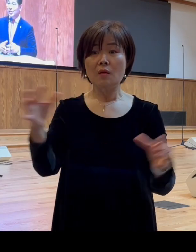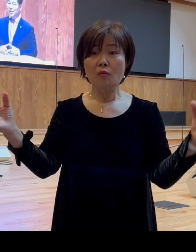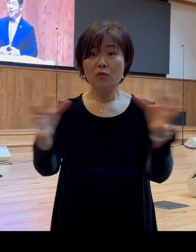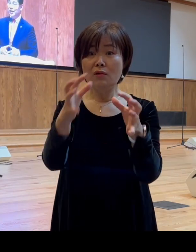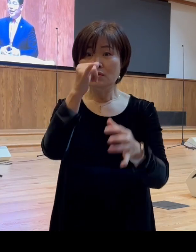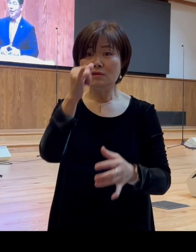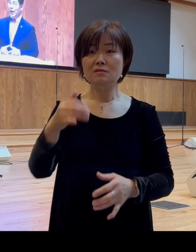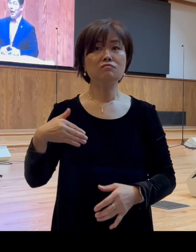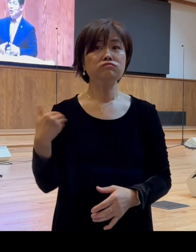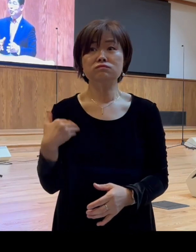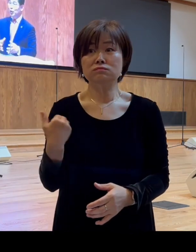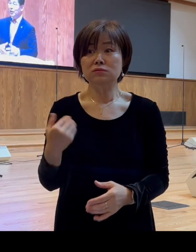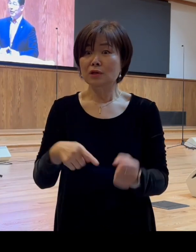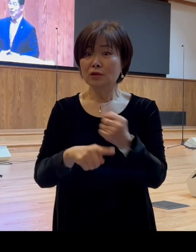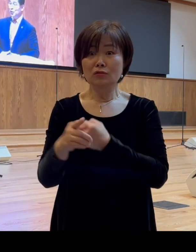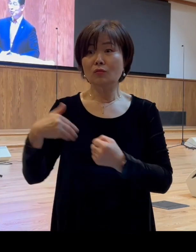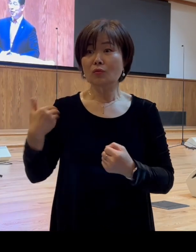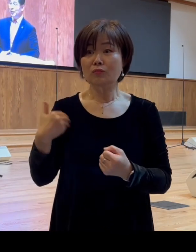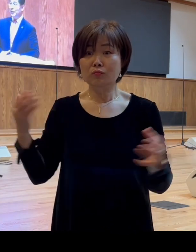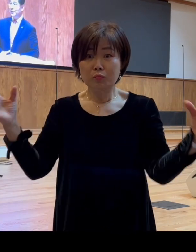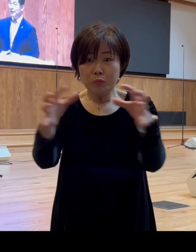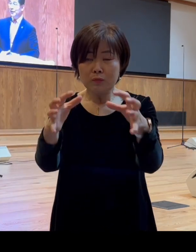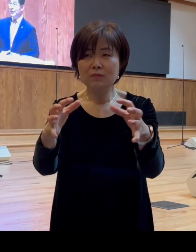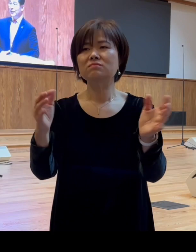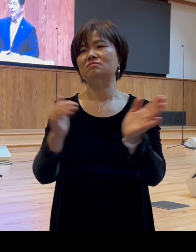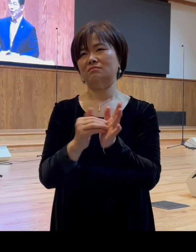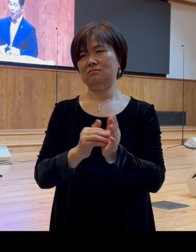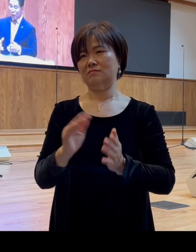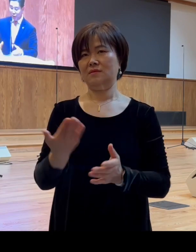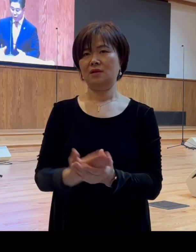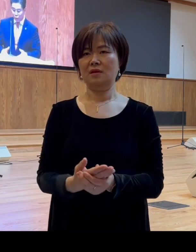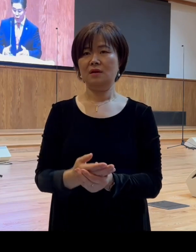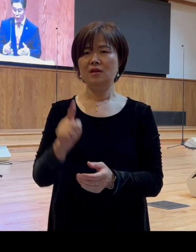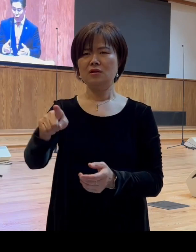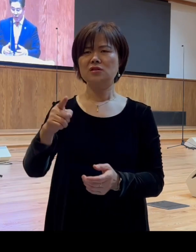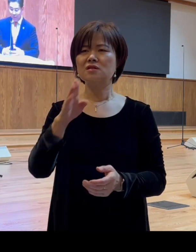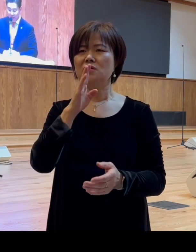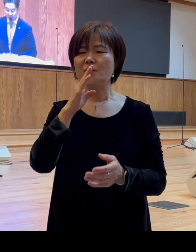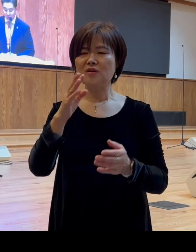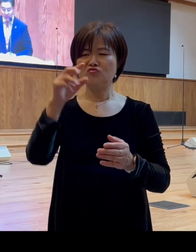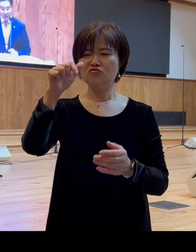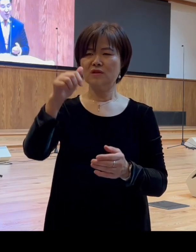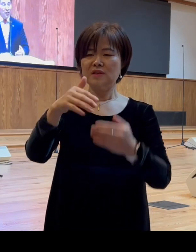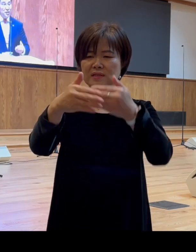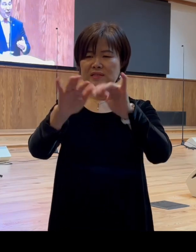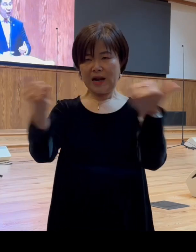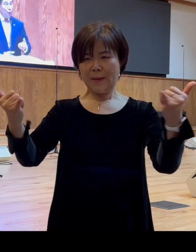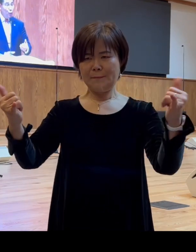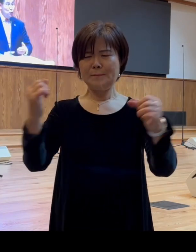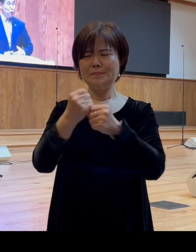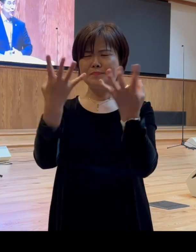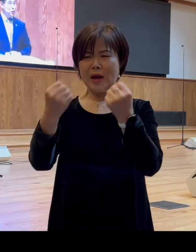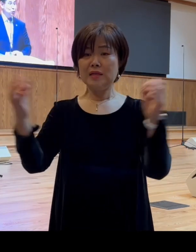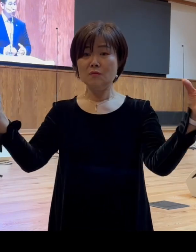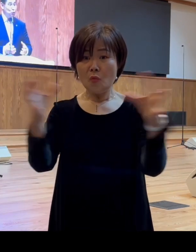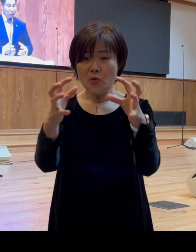알지 못했다는 것입니다 그럼 이것이 군중심리라고 하는 현상을 잘 보여주고 있죠 군중심리